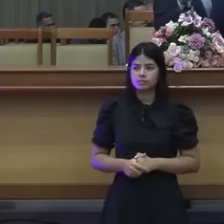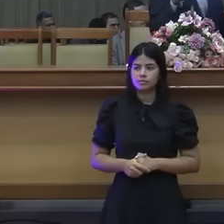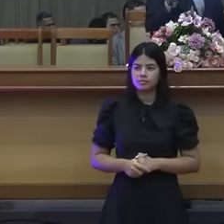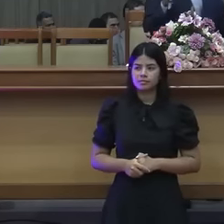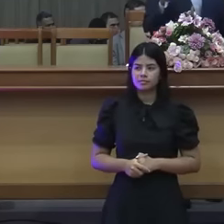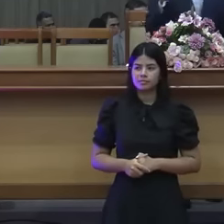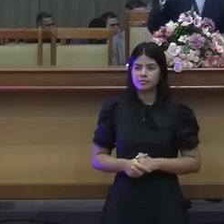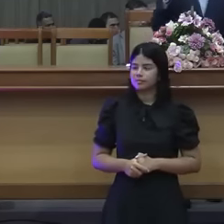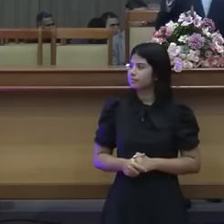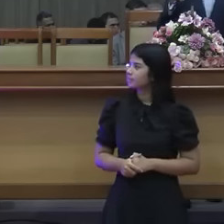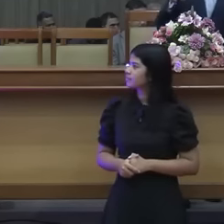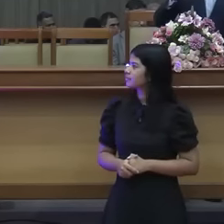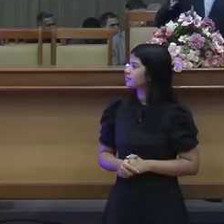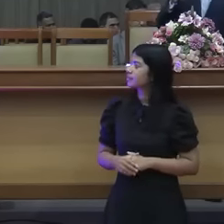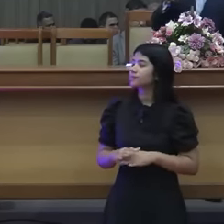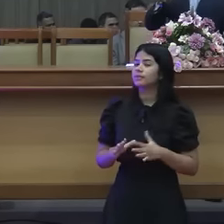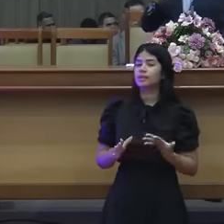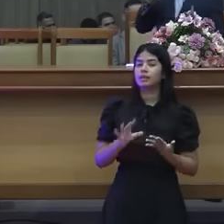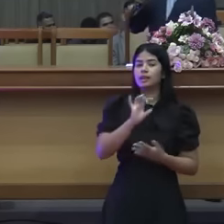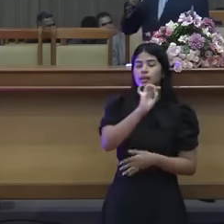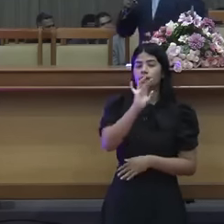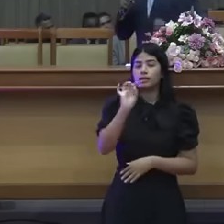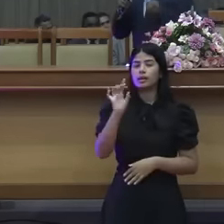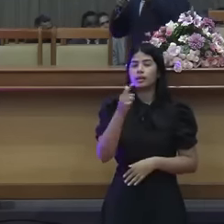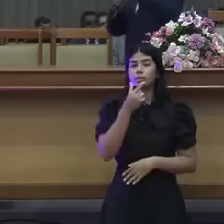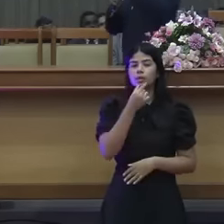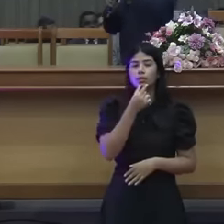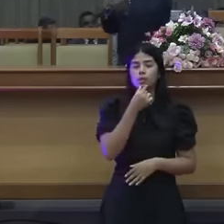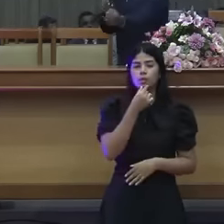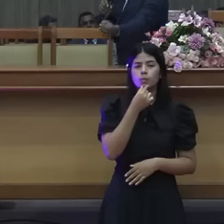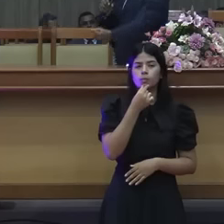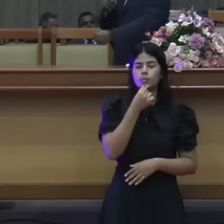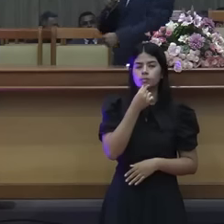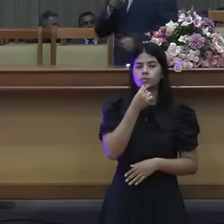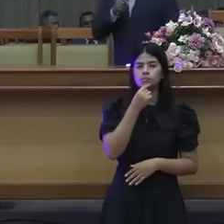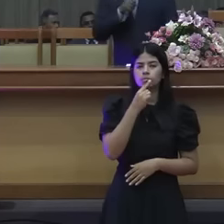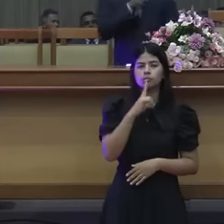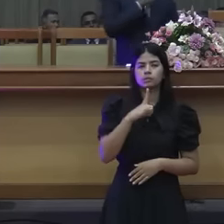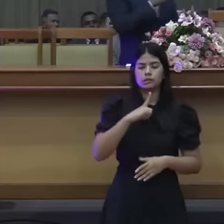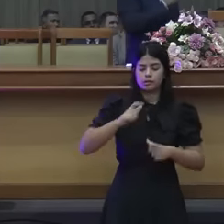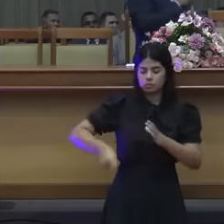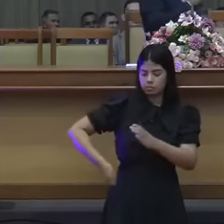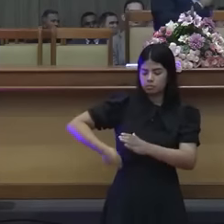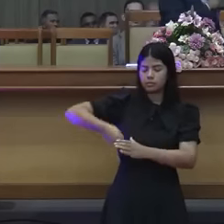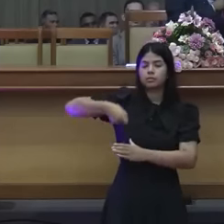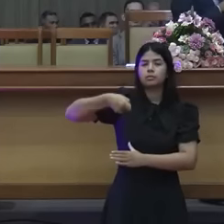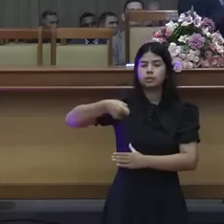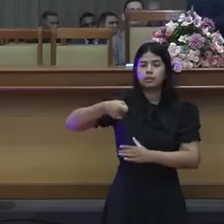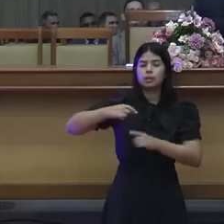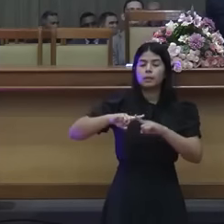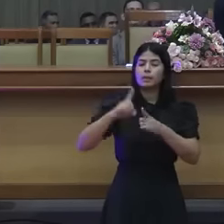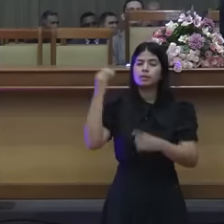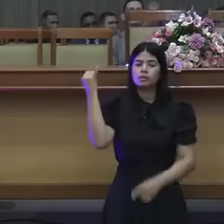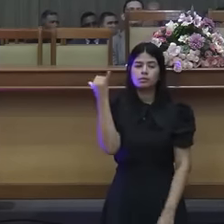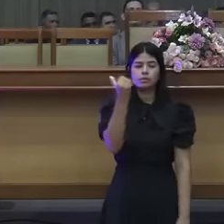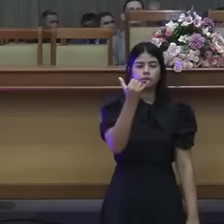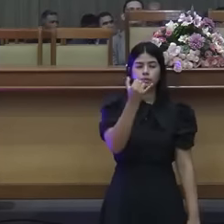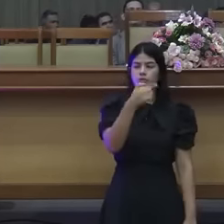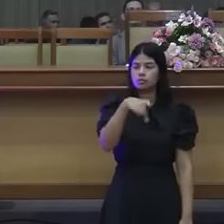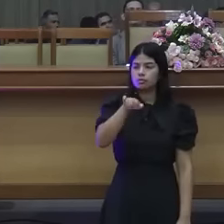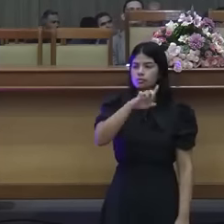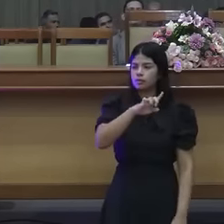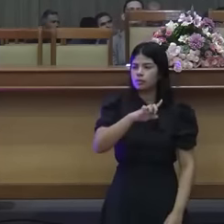olha o que Deus diz. Cada homem que estava no arraial, ele tinha uma espada para lutar, tinha tudo, mas Deus diz, mas tu vai andar com a pá.